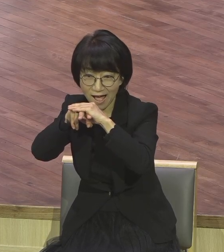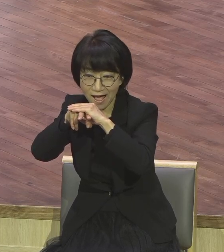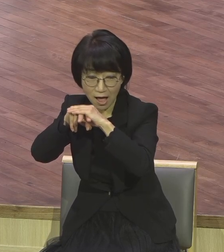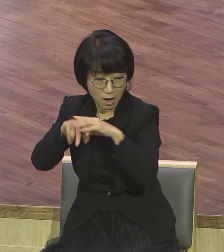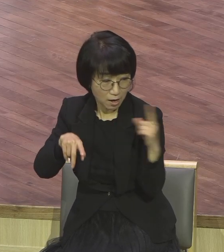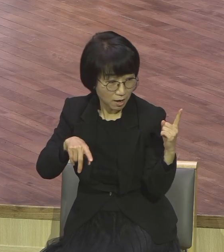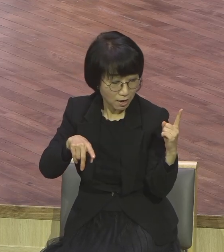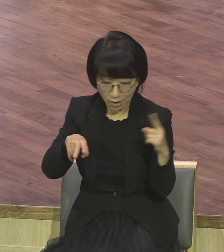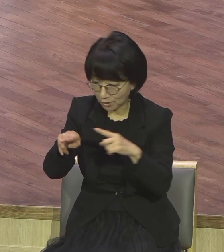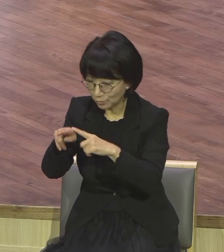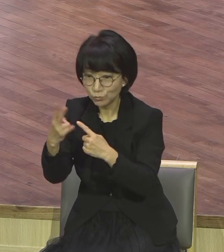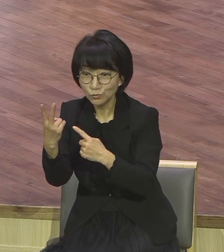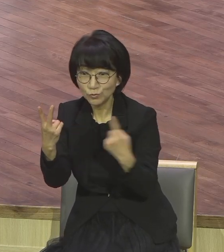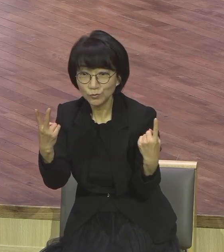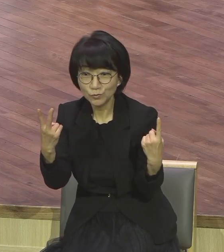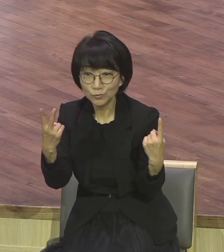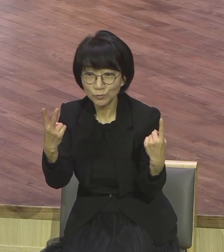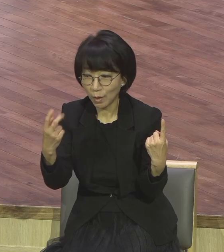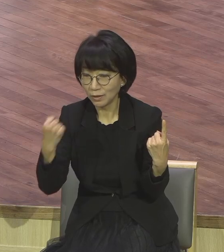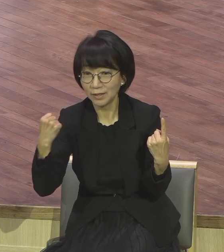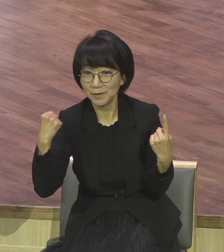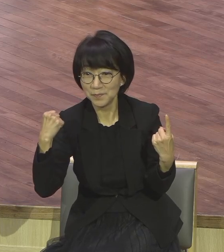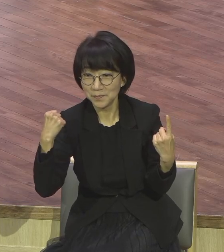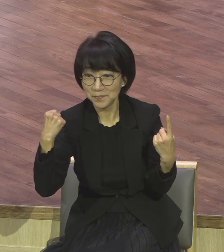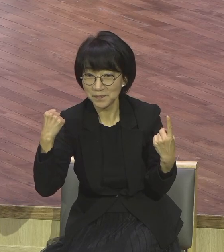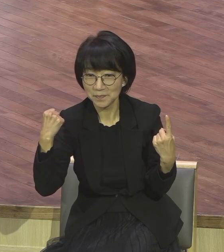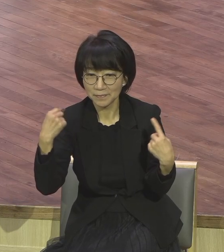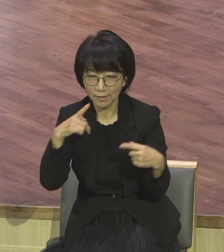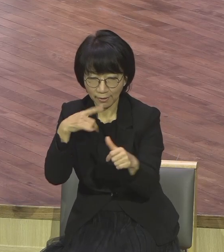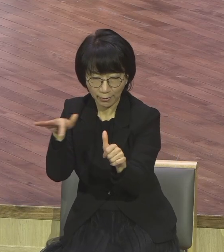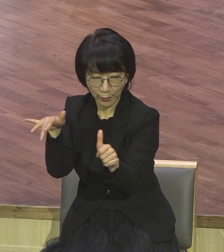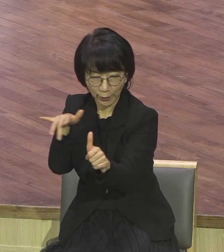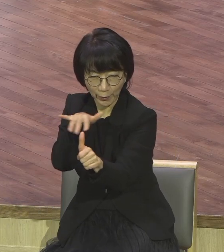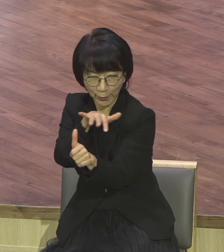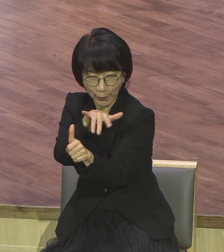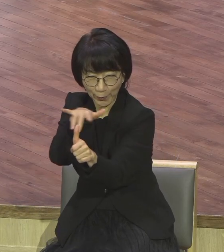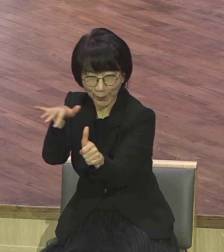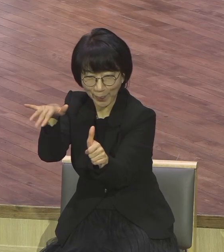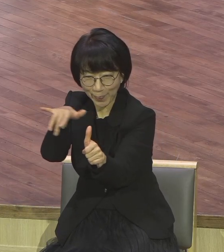혀가 하나 있는 것보다 두 개 있을 때 훨씬 말을 더 잘할 수 있지 않느냐